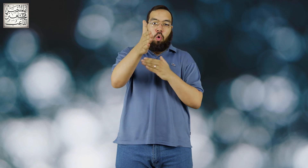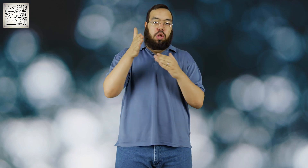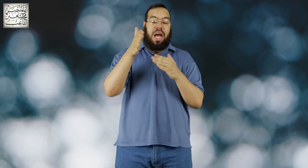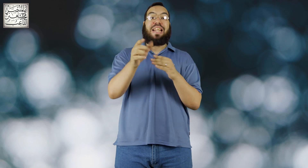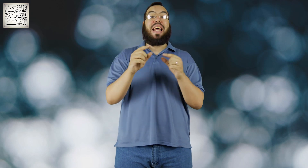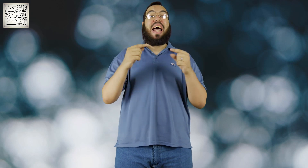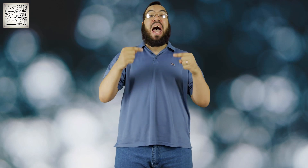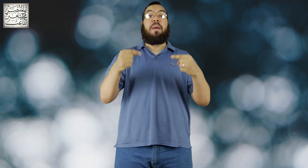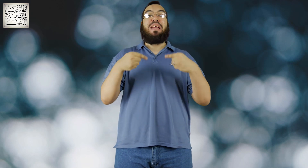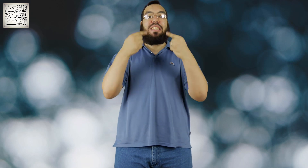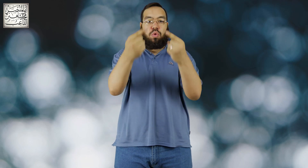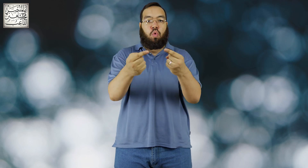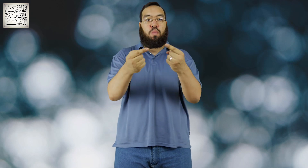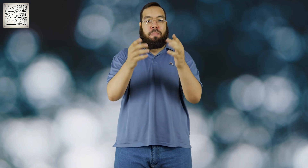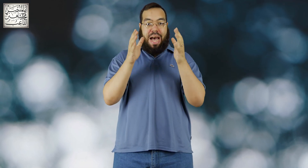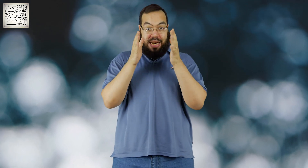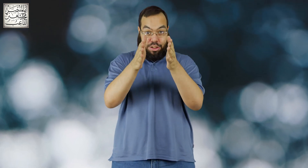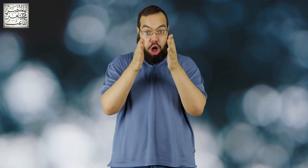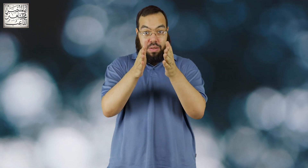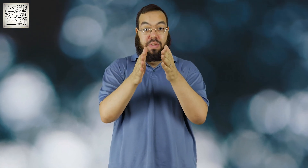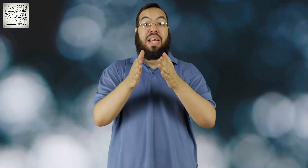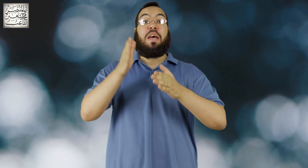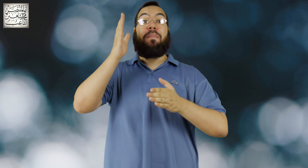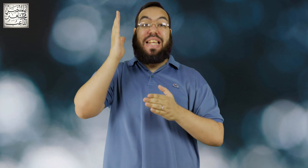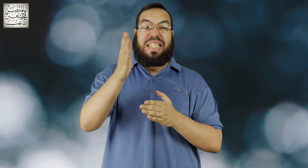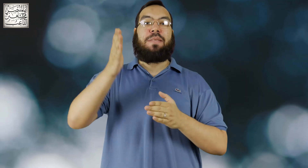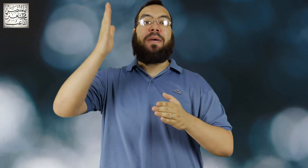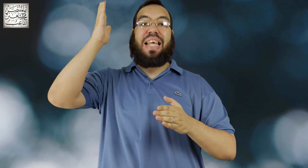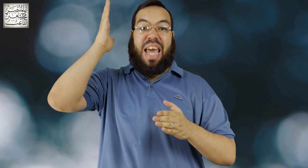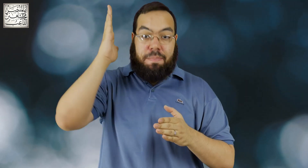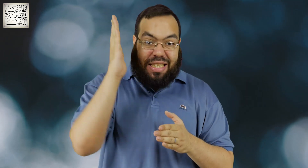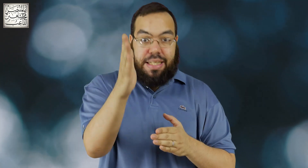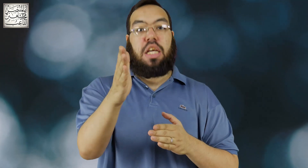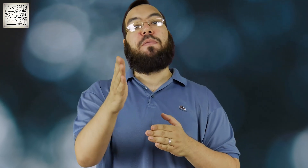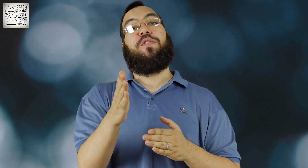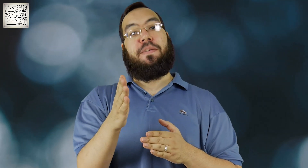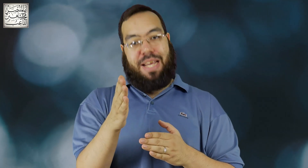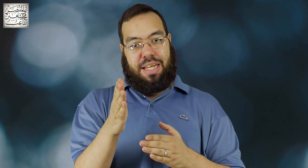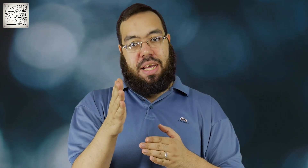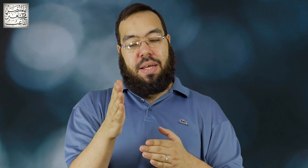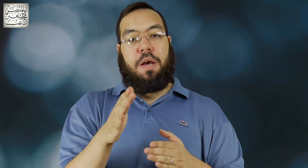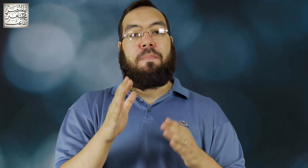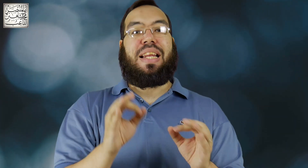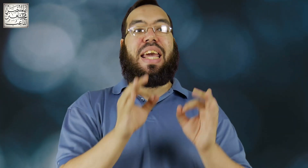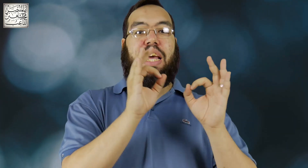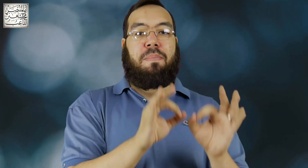قدرة ان انا اعمل زوم على الشخص بنسبة خمسين في المية من غير